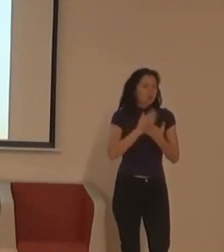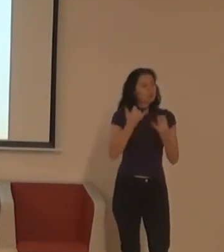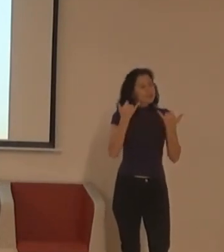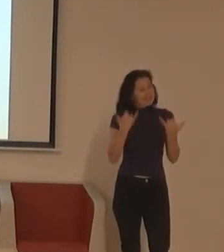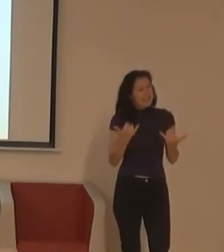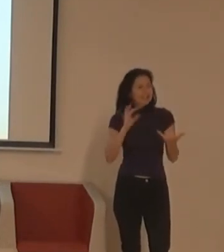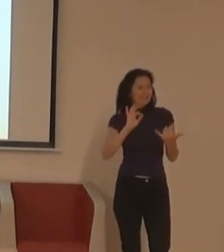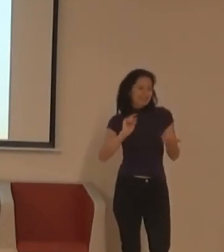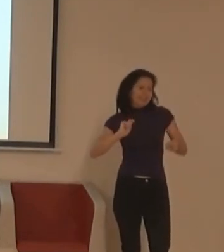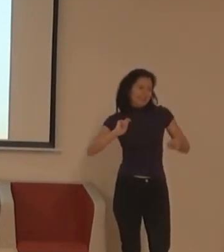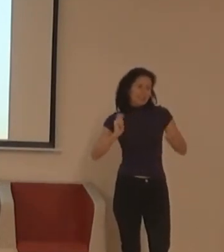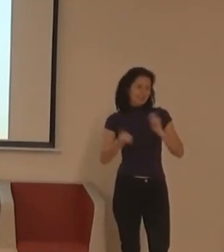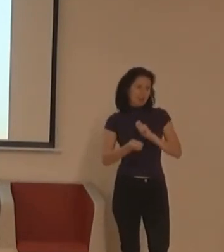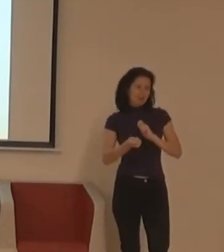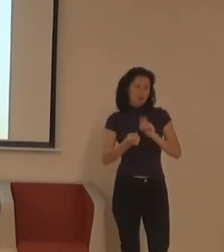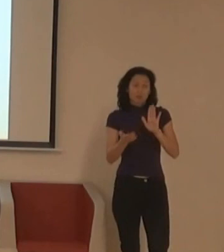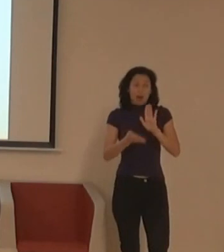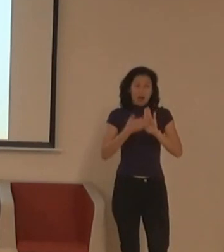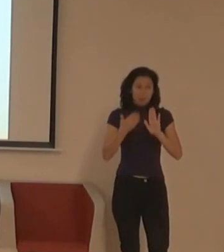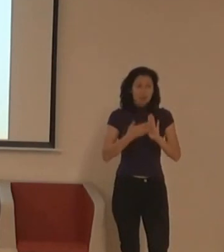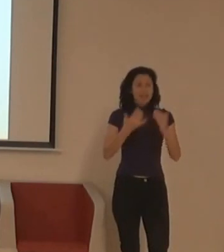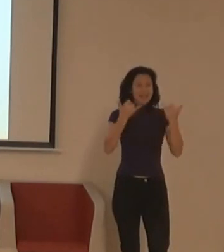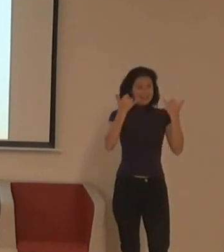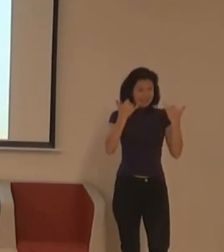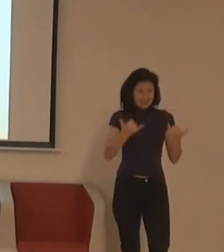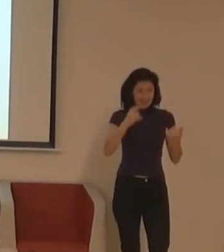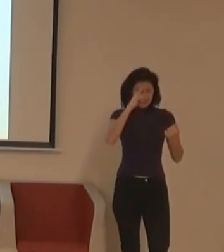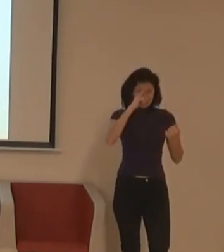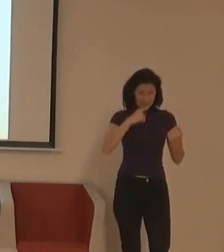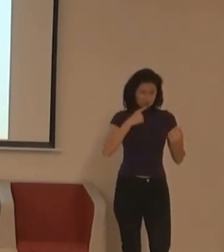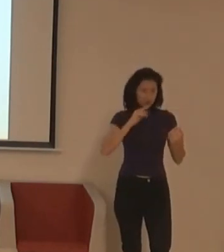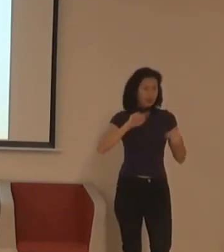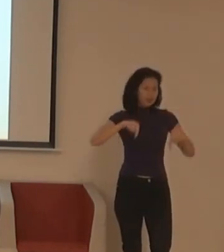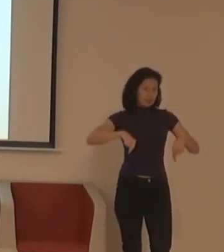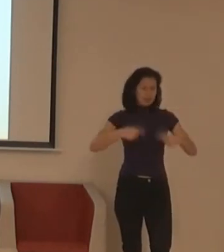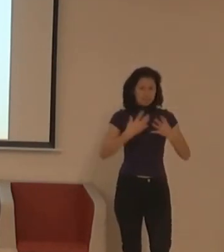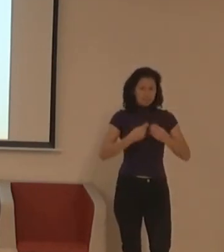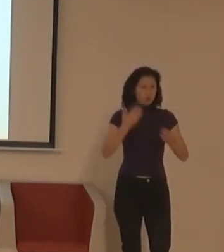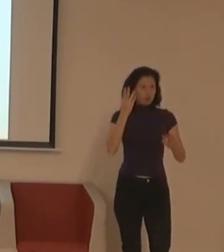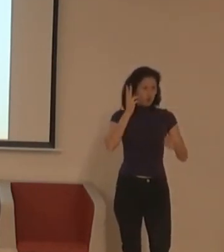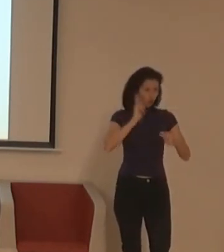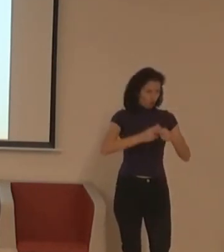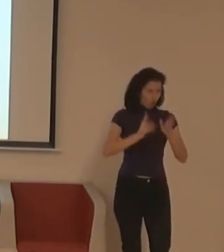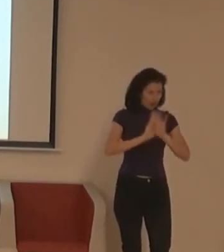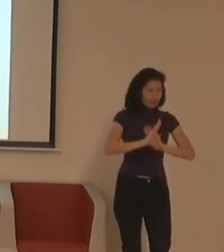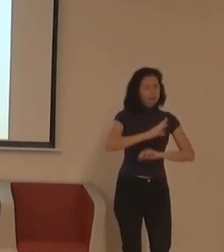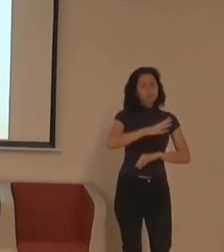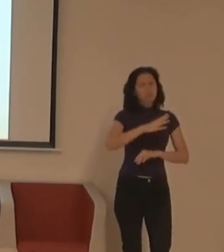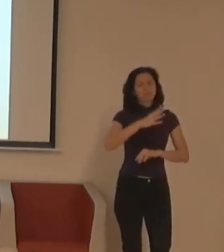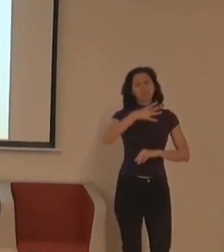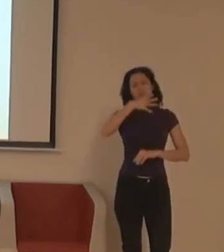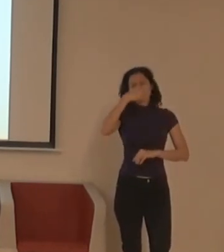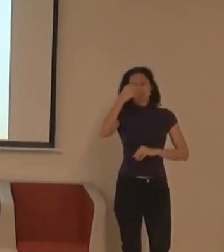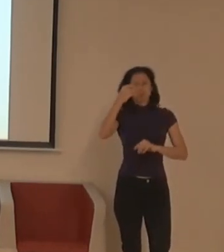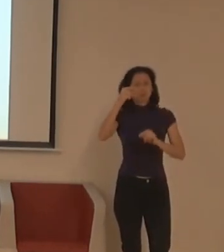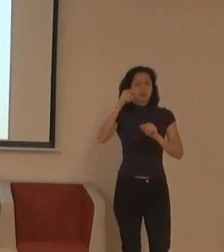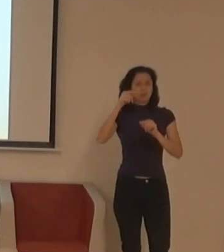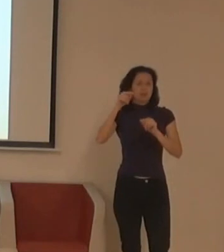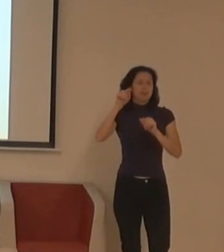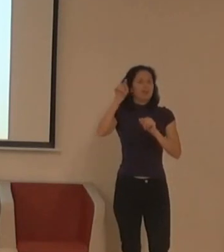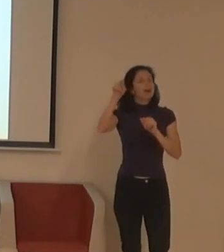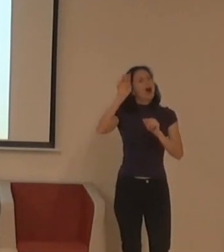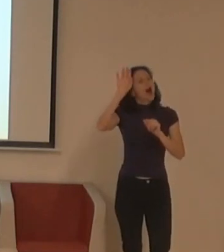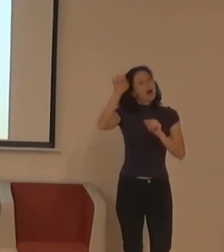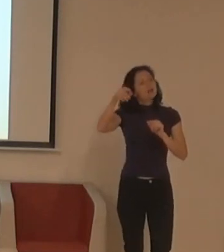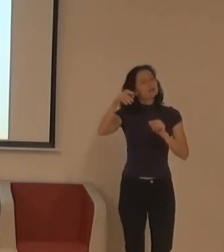Zkuste se prosím dneska večer cestou od suť, večer v kalárního hvaru, doma v posteli, zamyslet nad tím, co